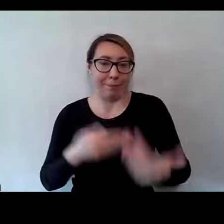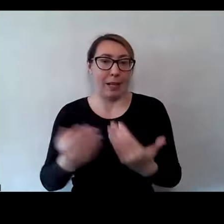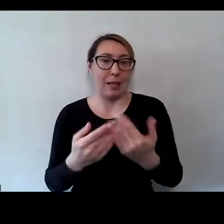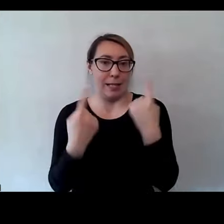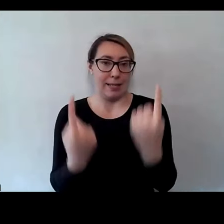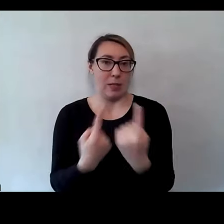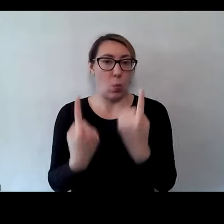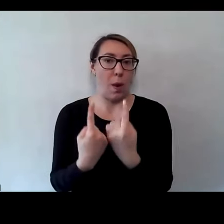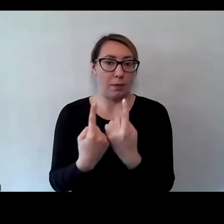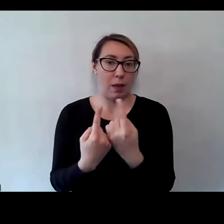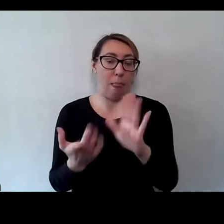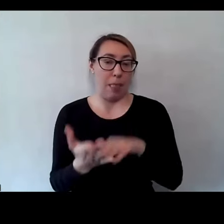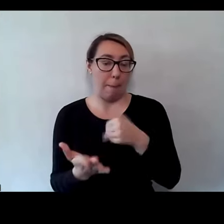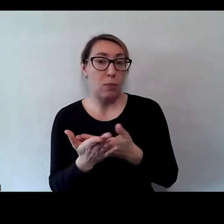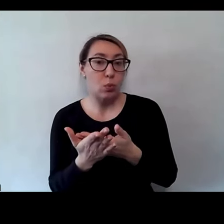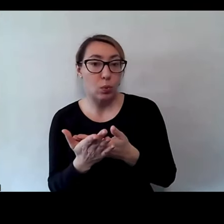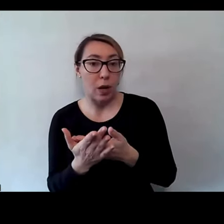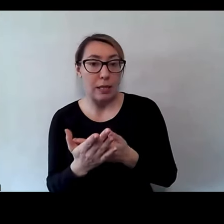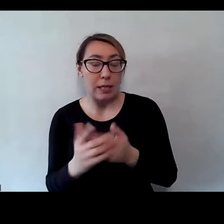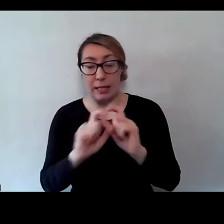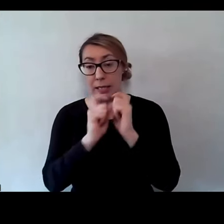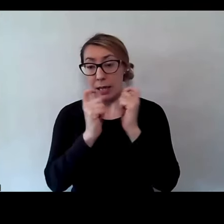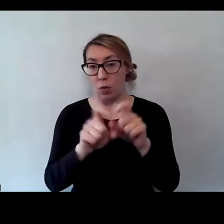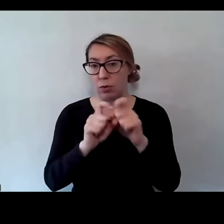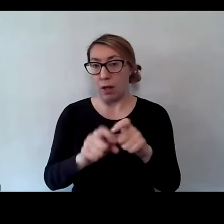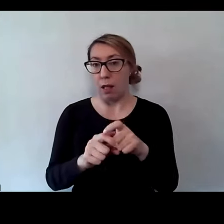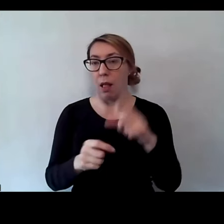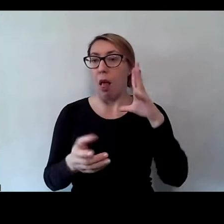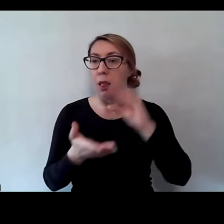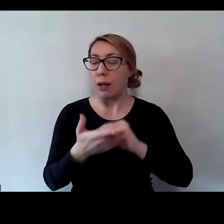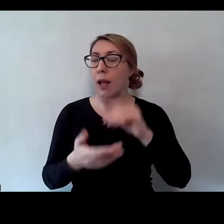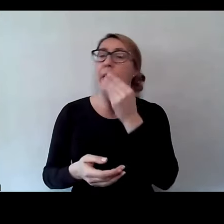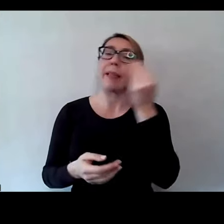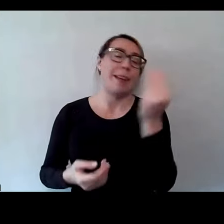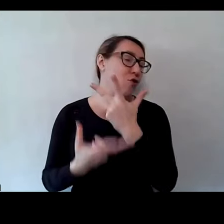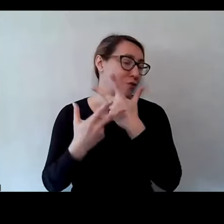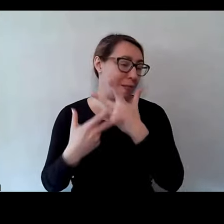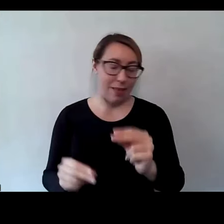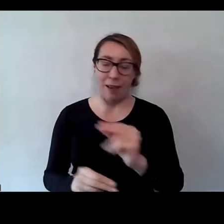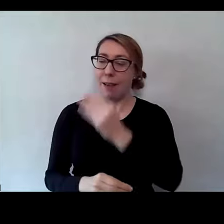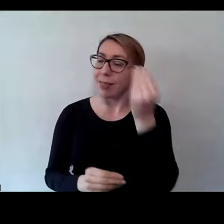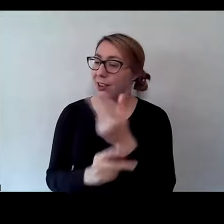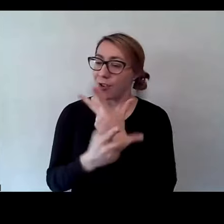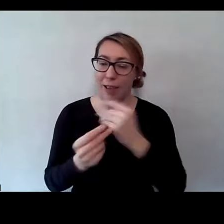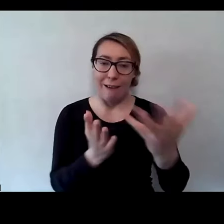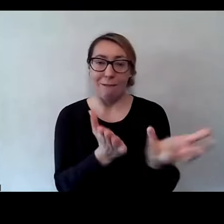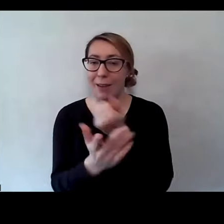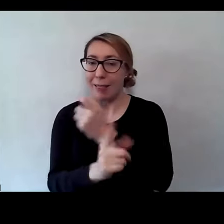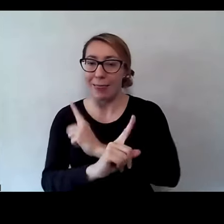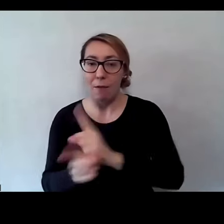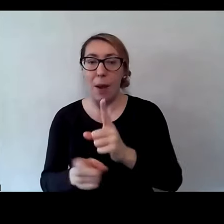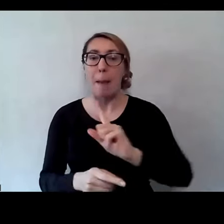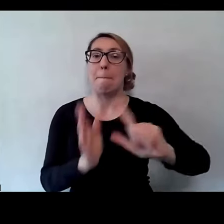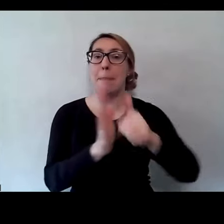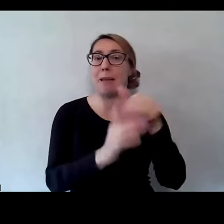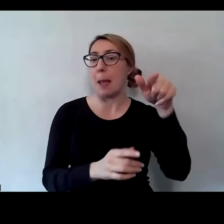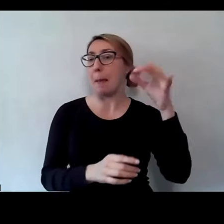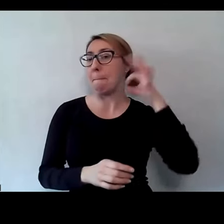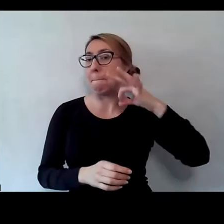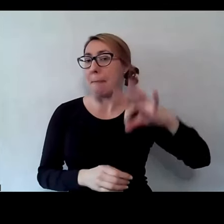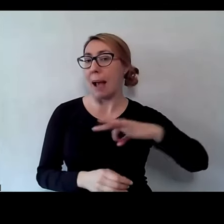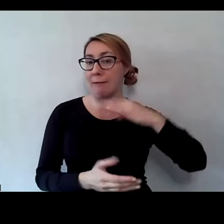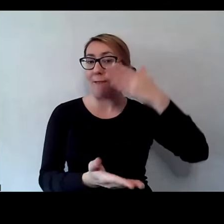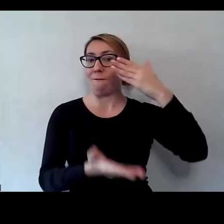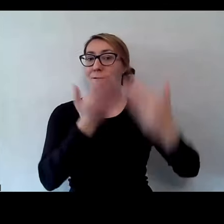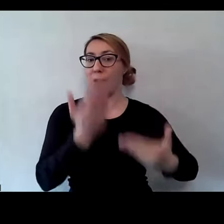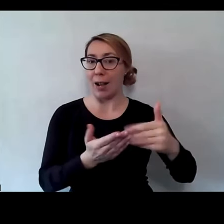sytuacji. Czyli cały czas słyszało, że jeszcze nie może wziąć, bo najpierw pani musi zważyć.